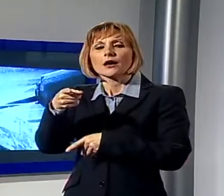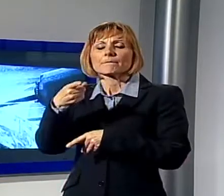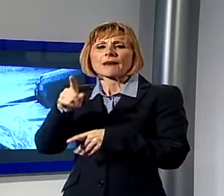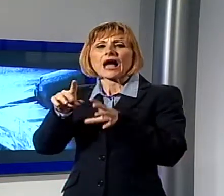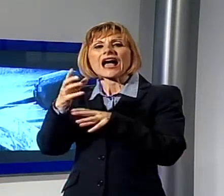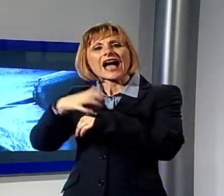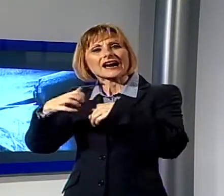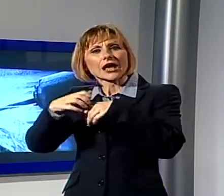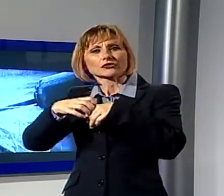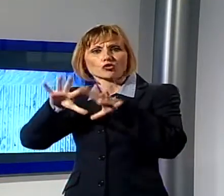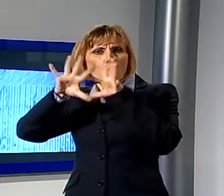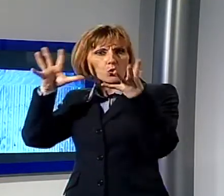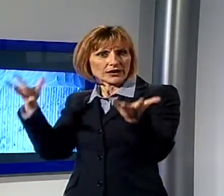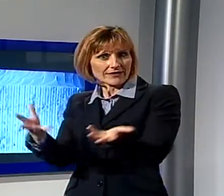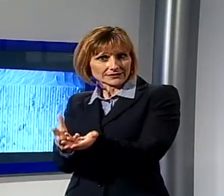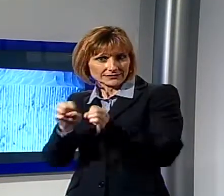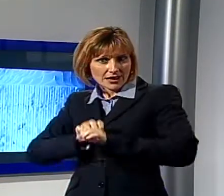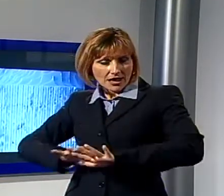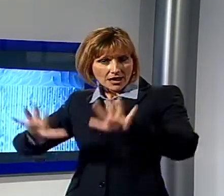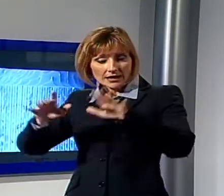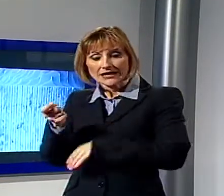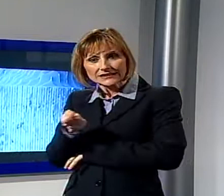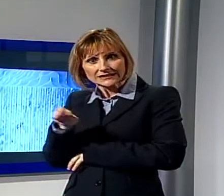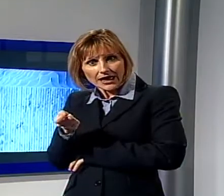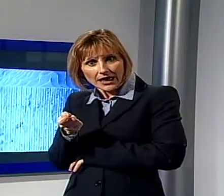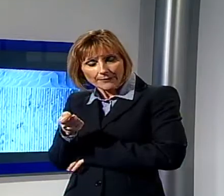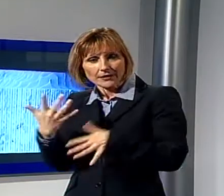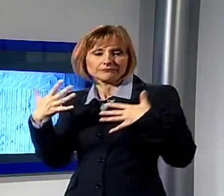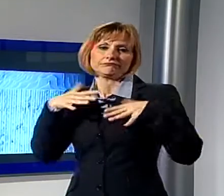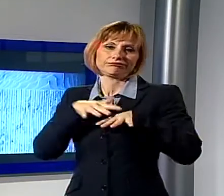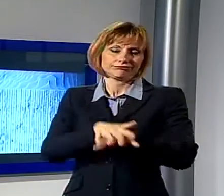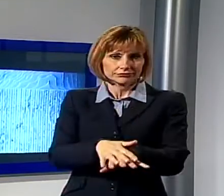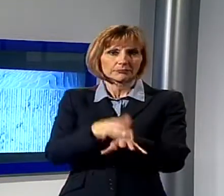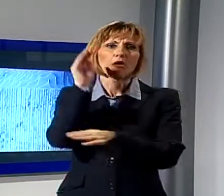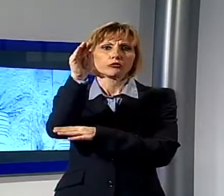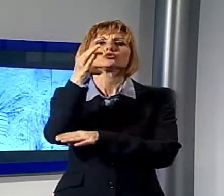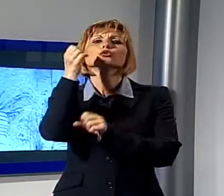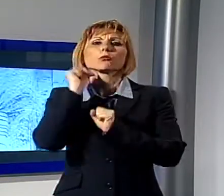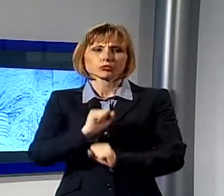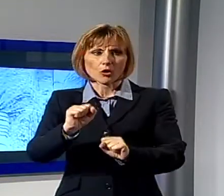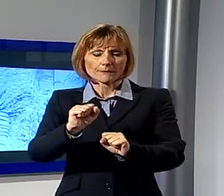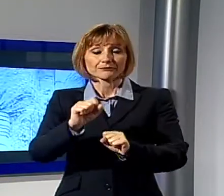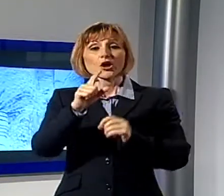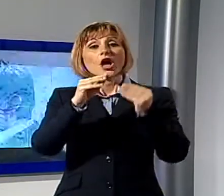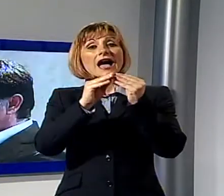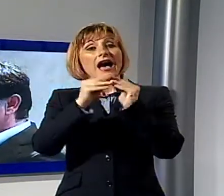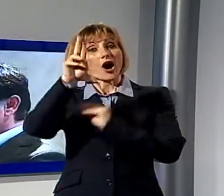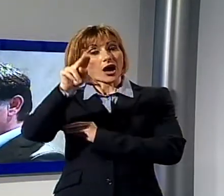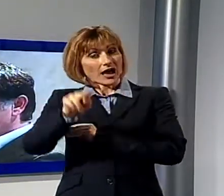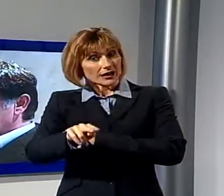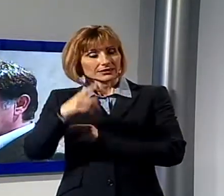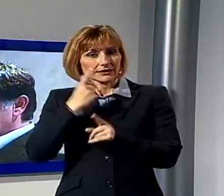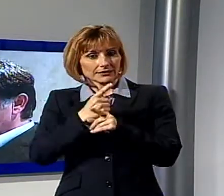'Altissimo è il Seme di un futuro ancora possibile. L'opera d'arte ancora in fase di ultimazione all'interno dei